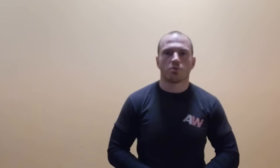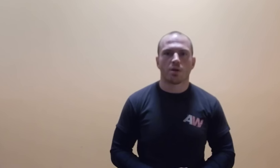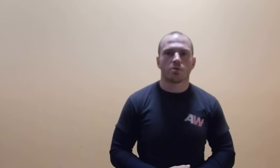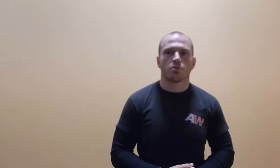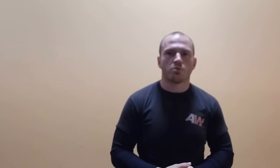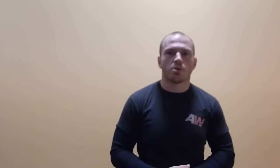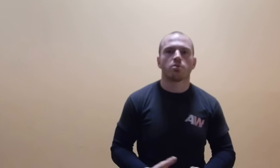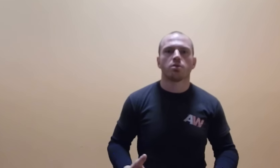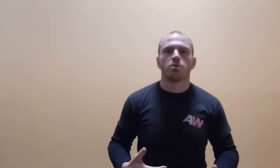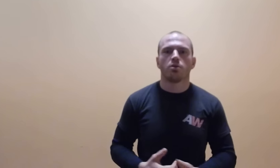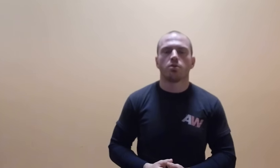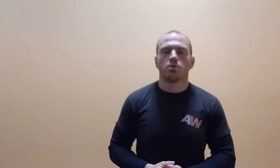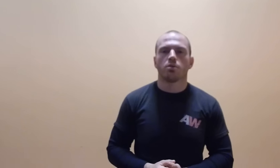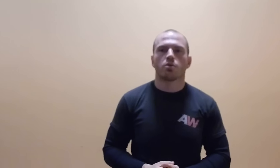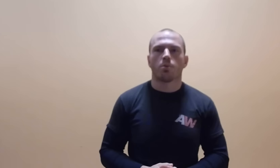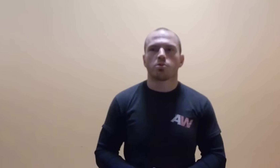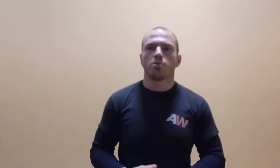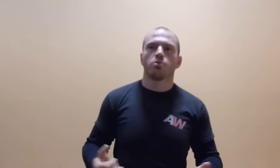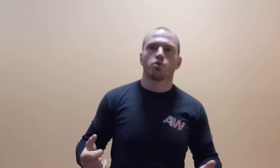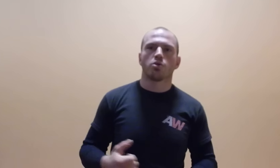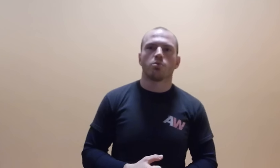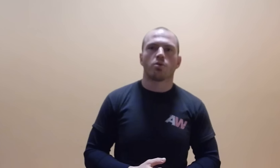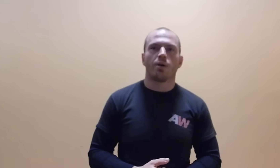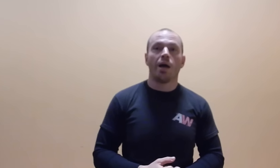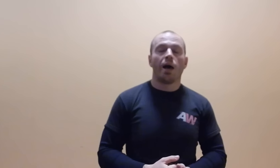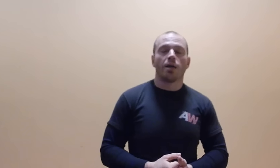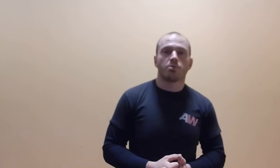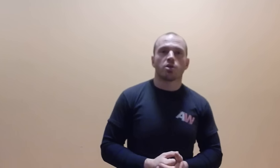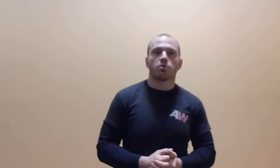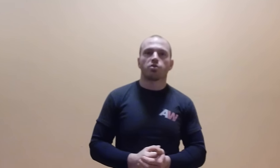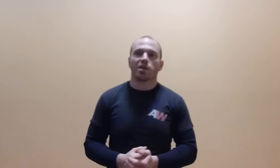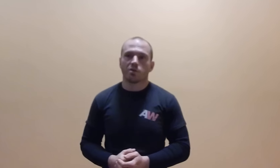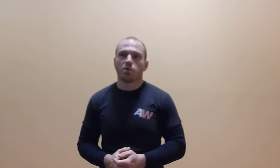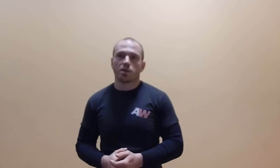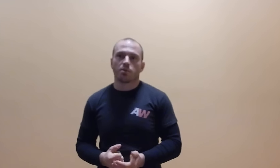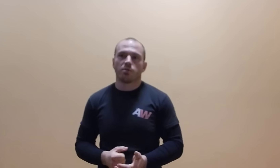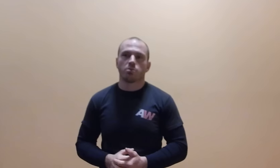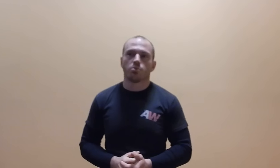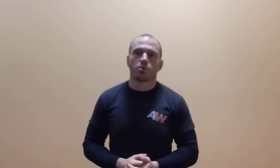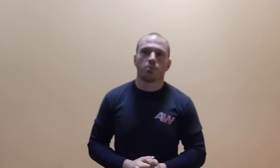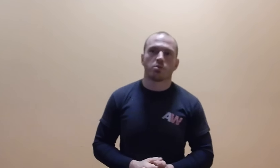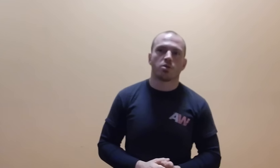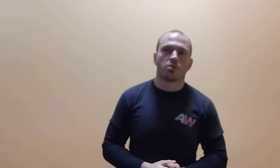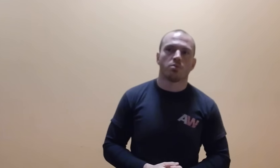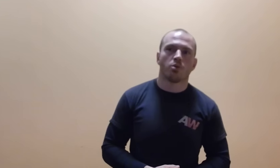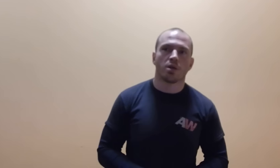dokładnie zrozumieć. I kto poprze? Niby dużo osób dookoła, a nie będzie żadnego świadka, który tak naprawdę będzie mógł poprzeć moje